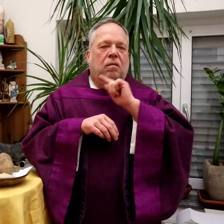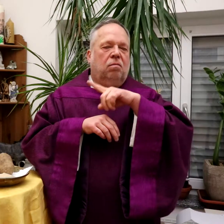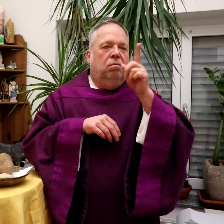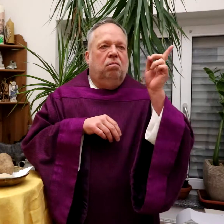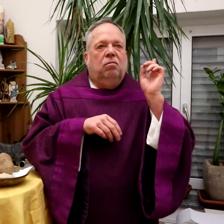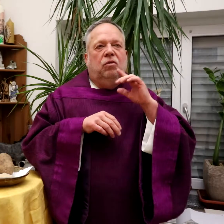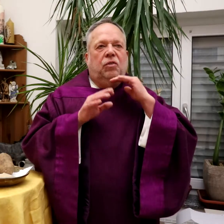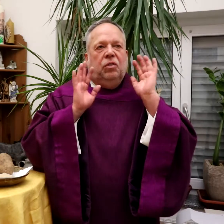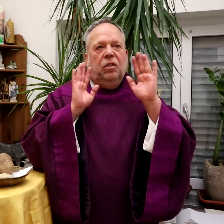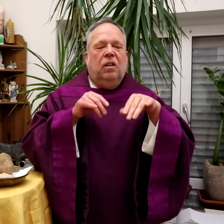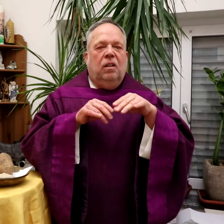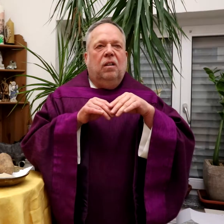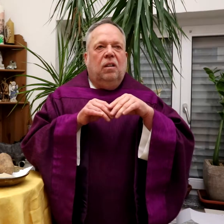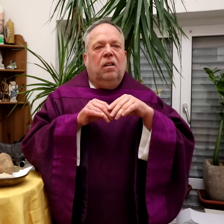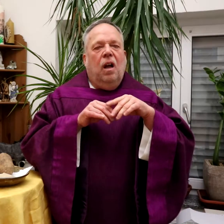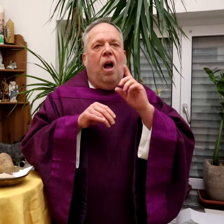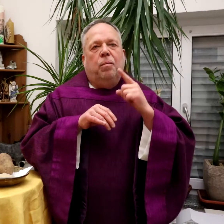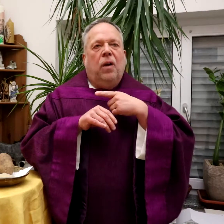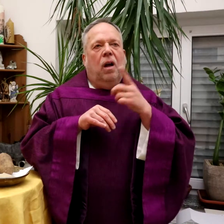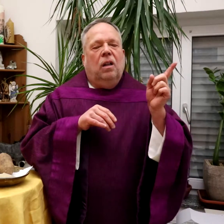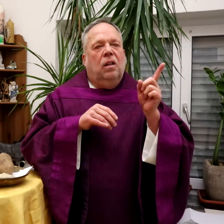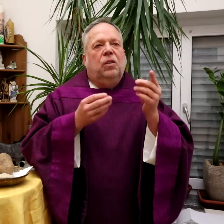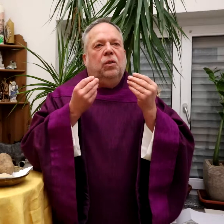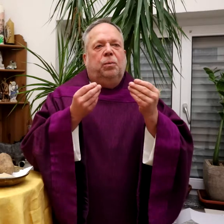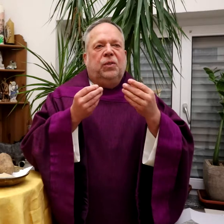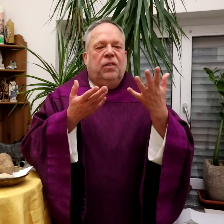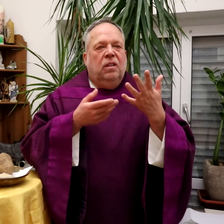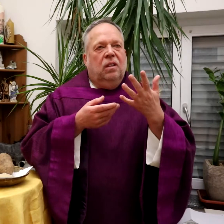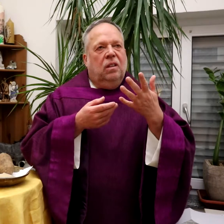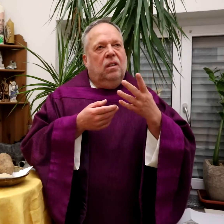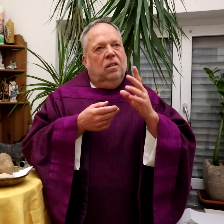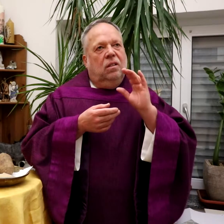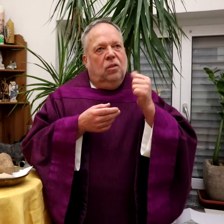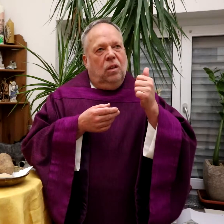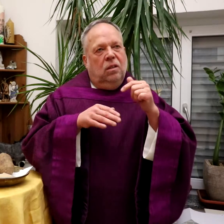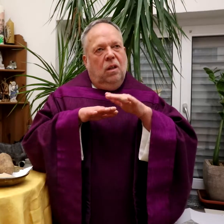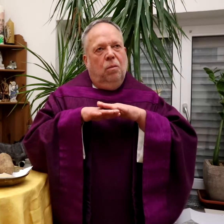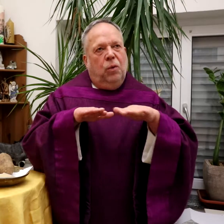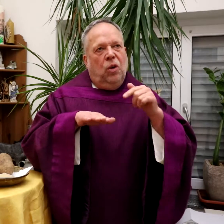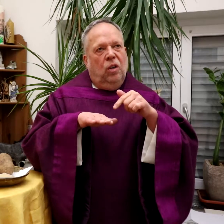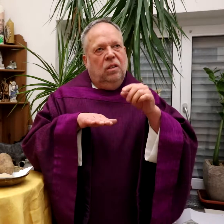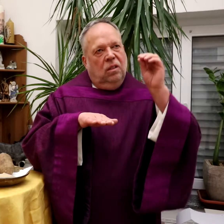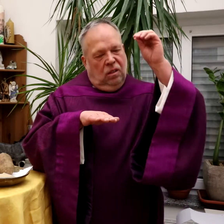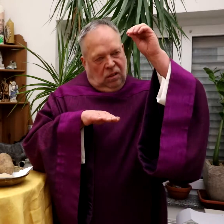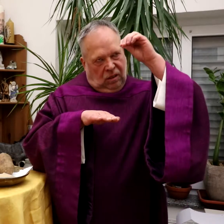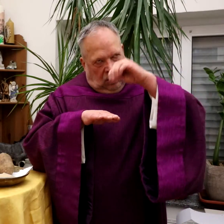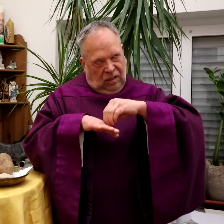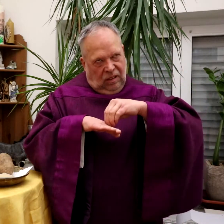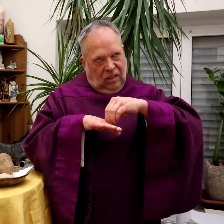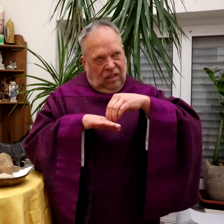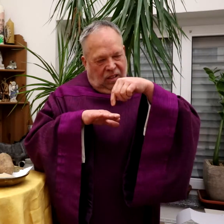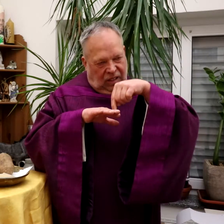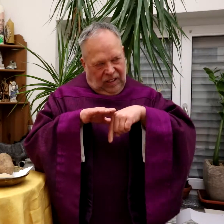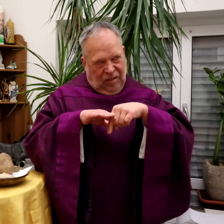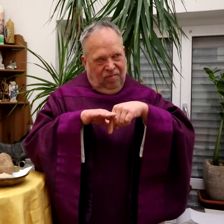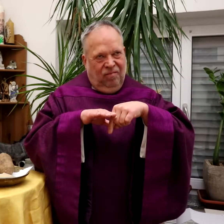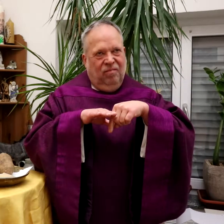unzählige, unglaublich viele. Das Typische ist, dass man sie in den Boden